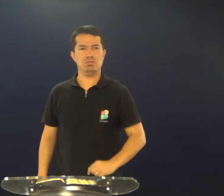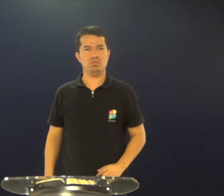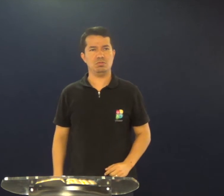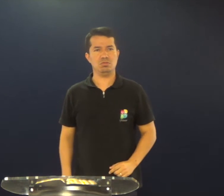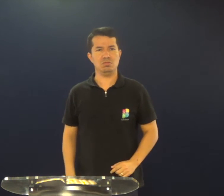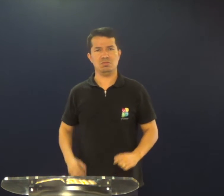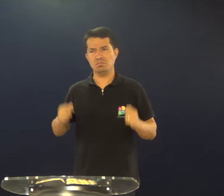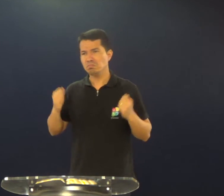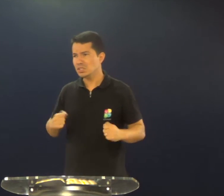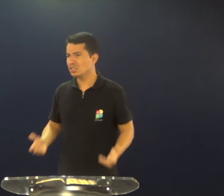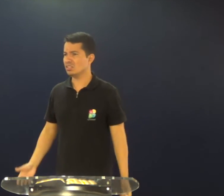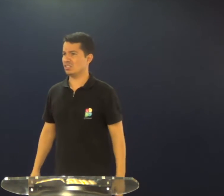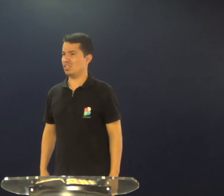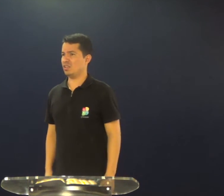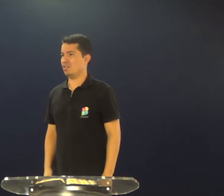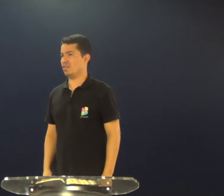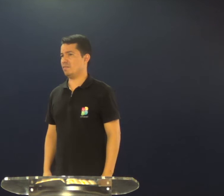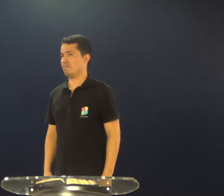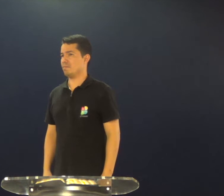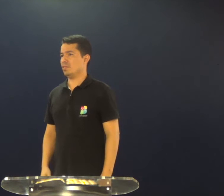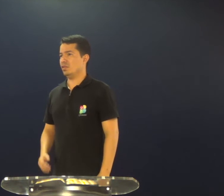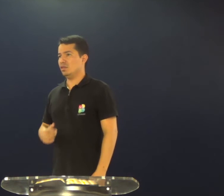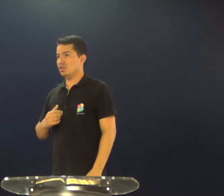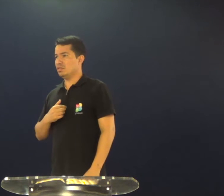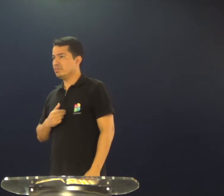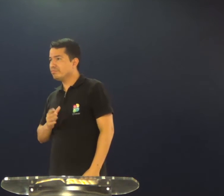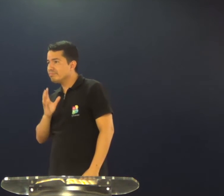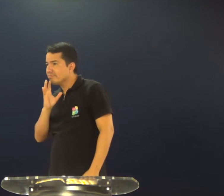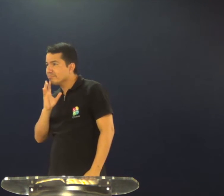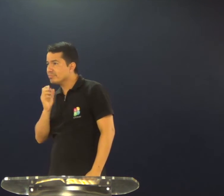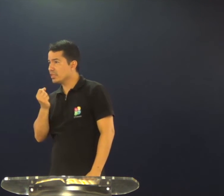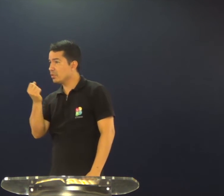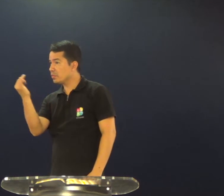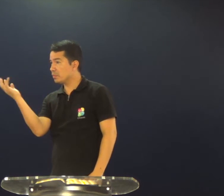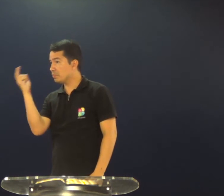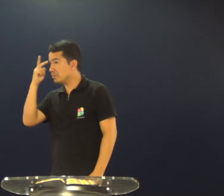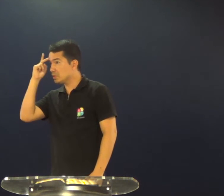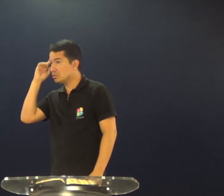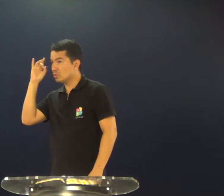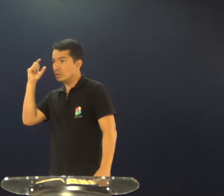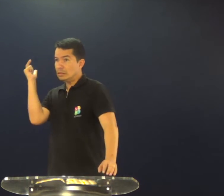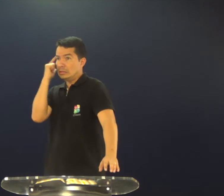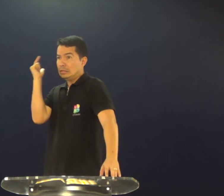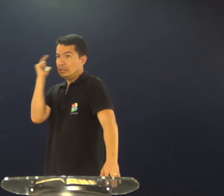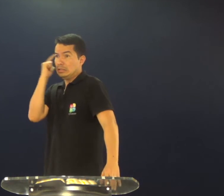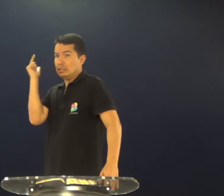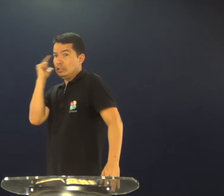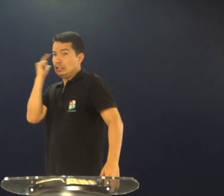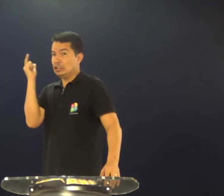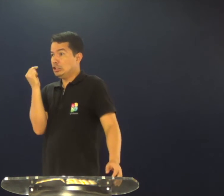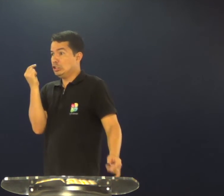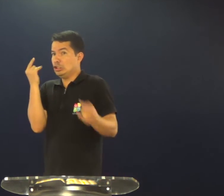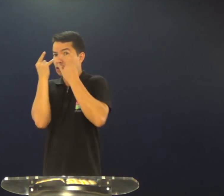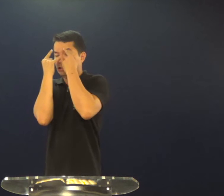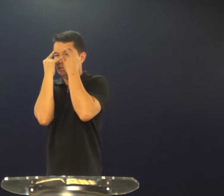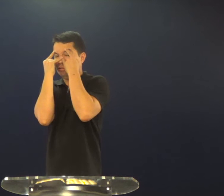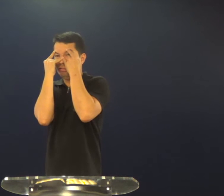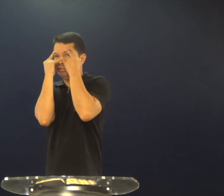diminua, é o que precisa. Eu conheço algumas pessoas, que elas estão